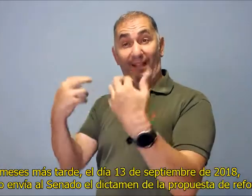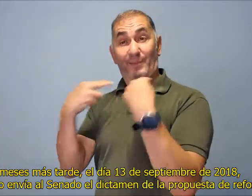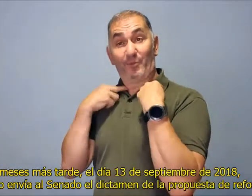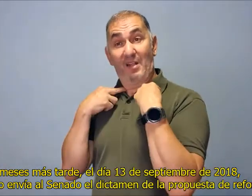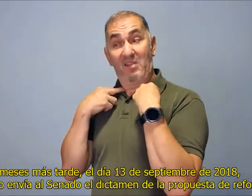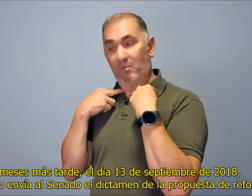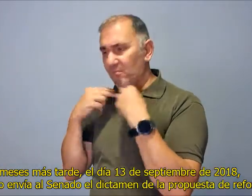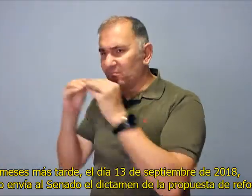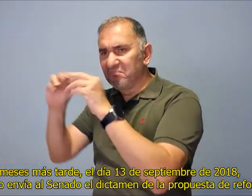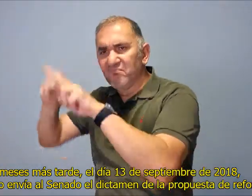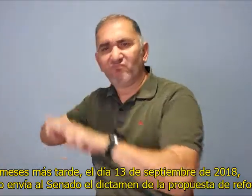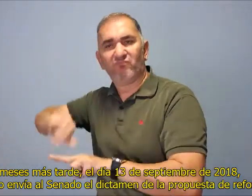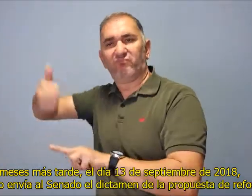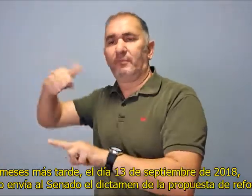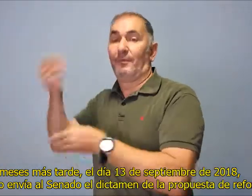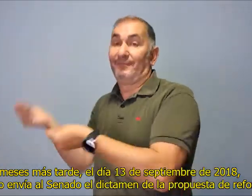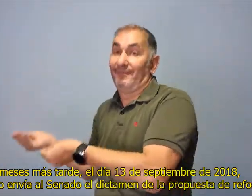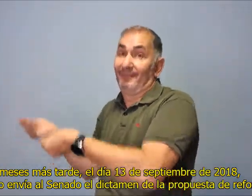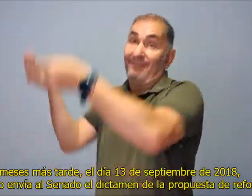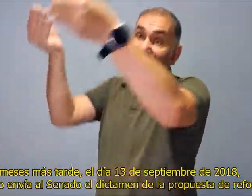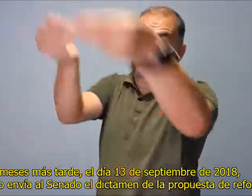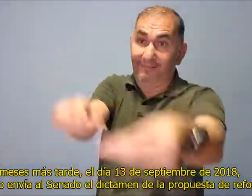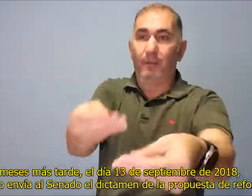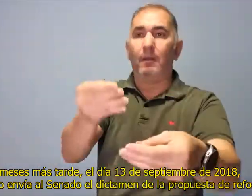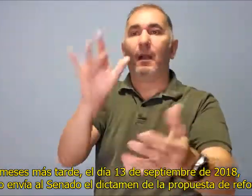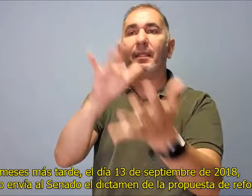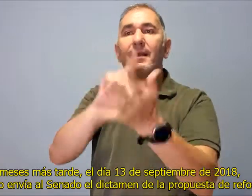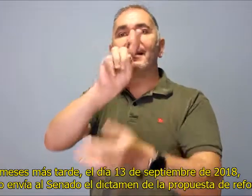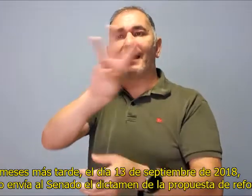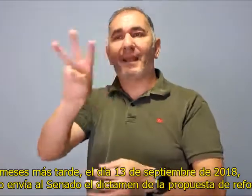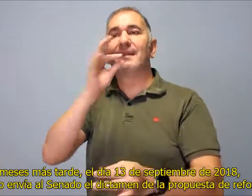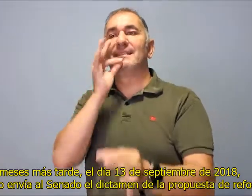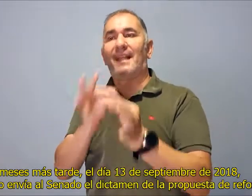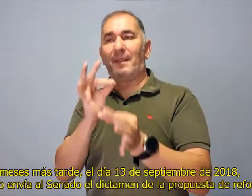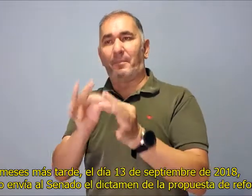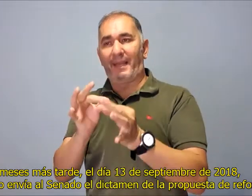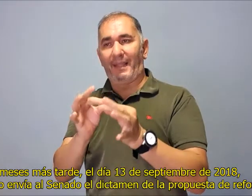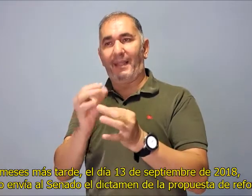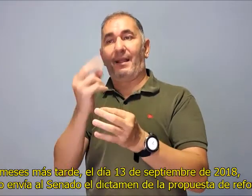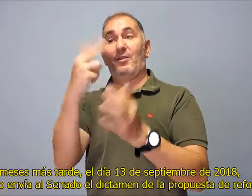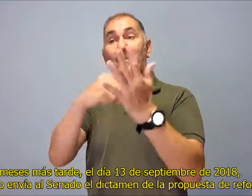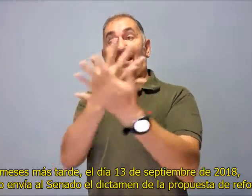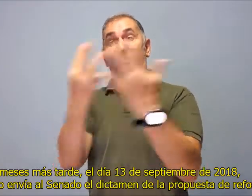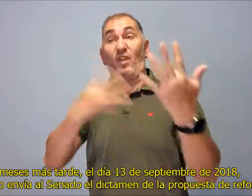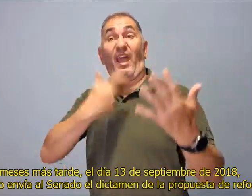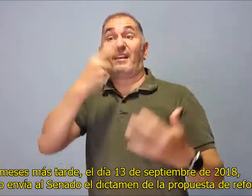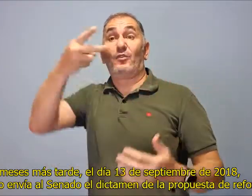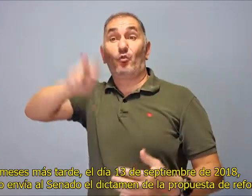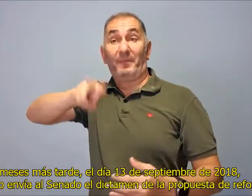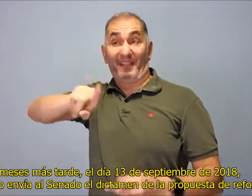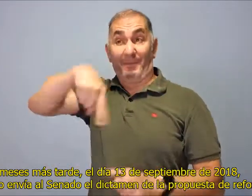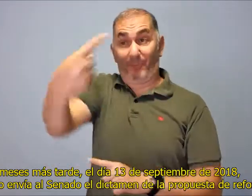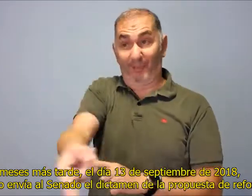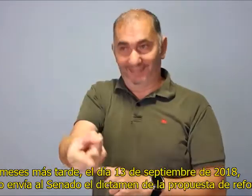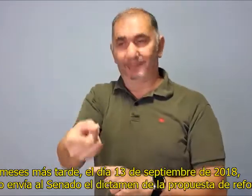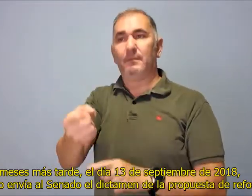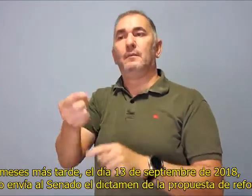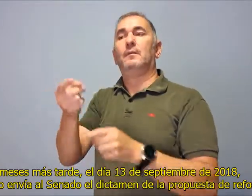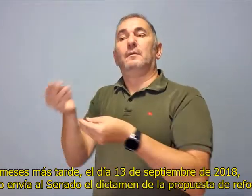Dos meses más tarde, el día 13 de septiembre de 2018 el Congreso envía al Senado el dictamen de